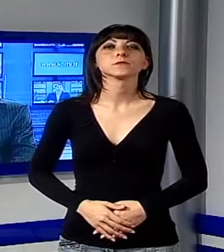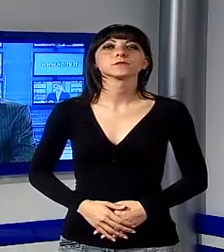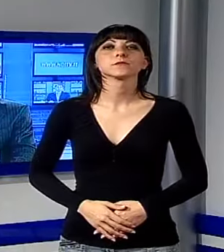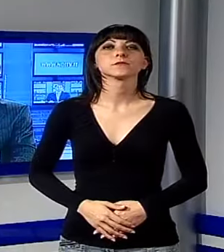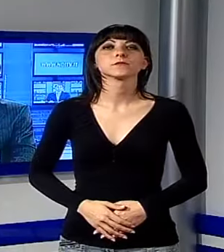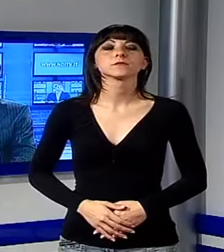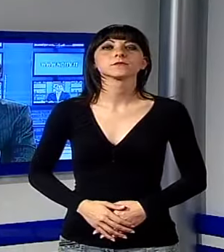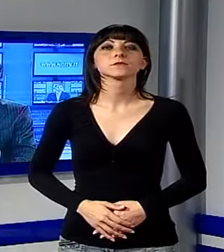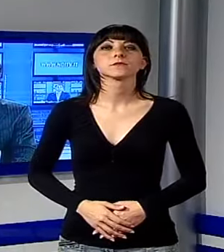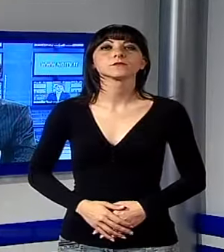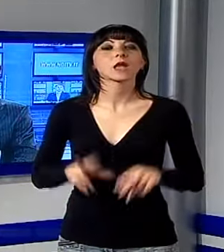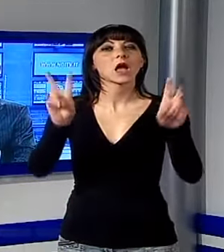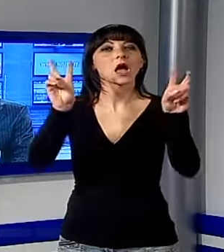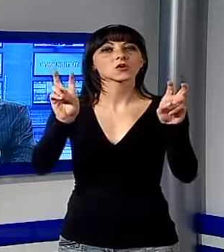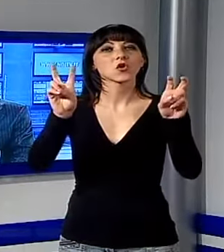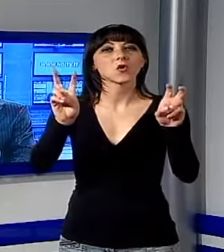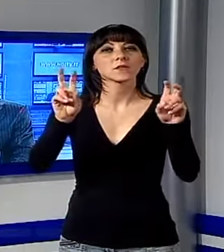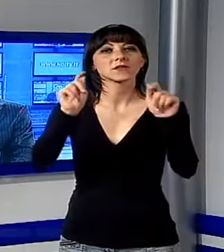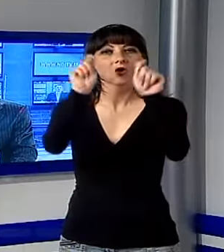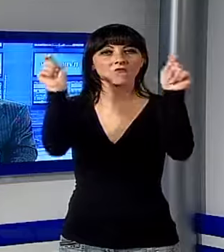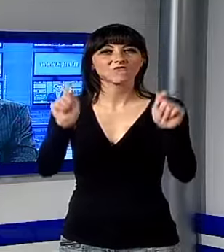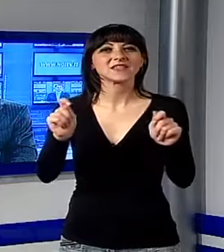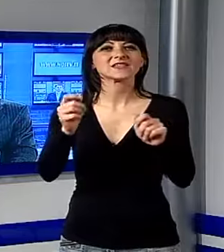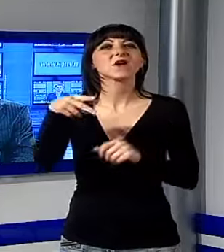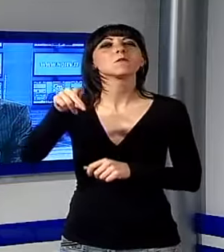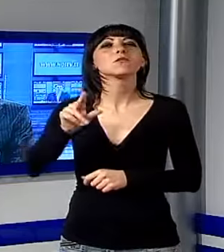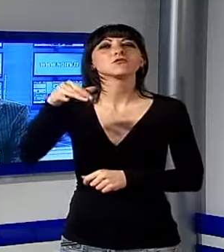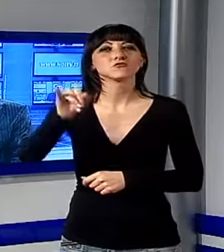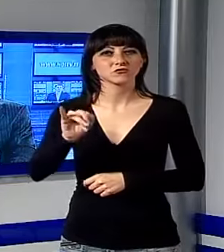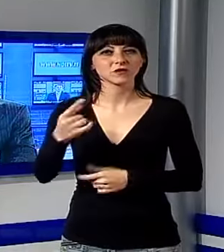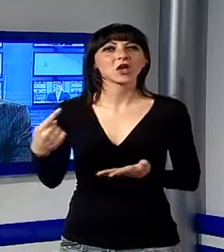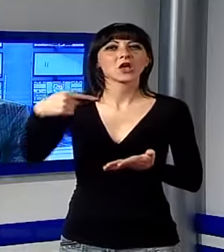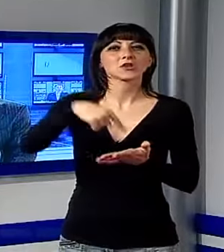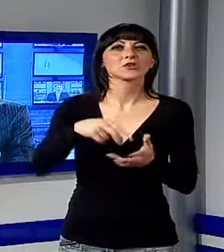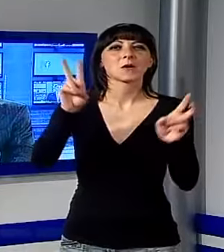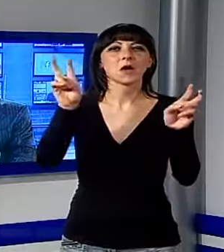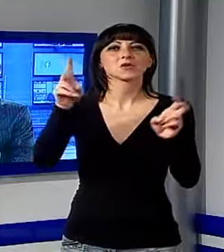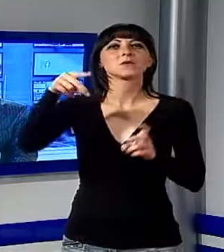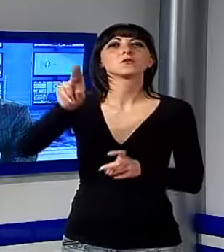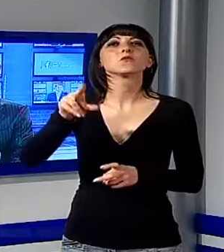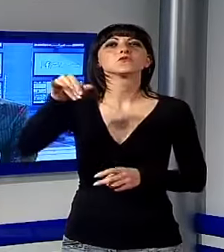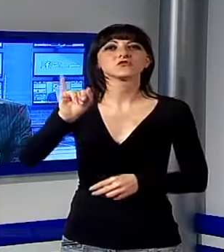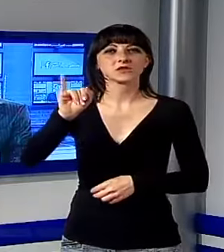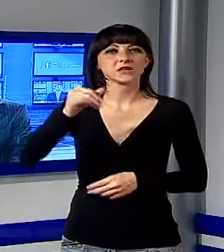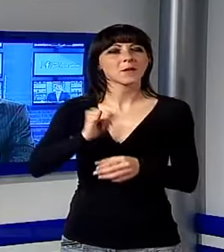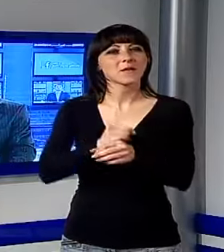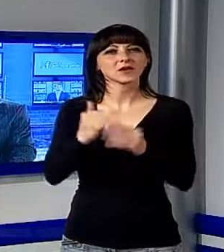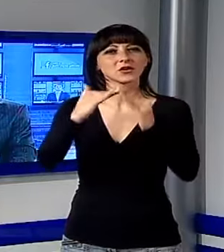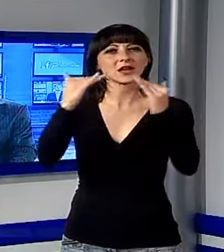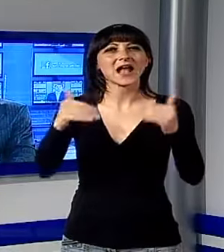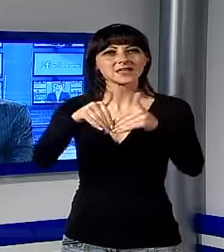Abbiamo parlato del Festival Pucciniano, torniamo a parlare di Giacomo Puccini ma in particolare della Casa Museo di